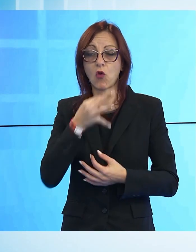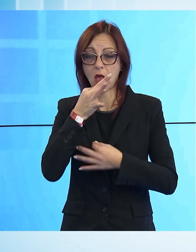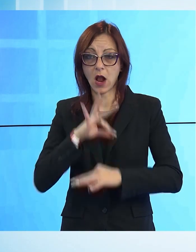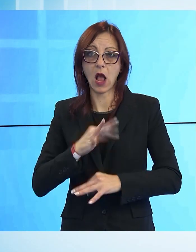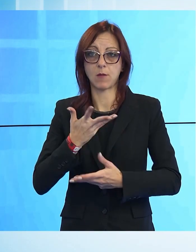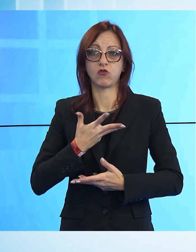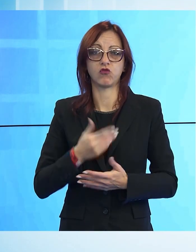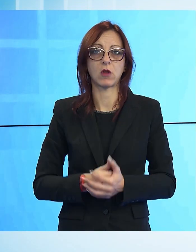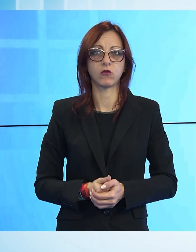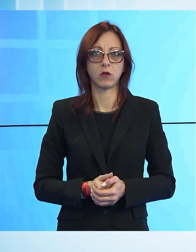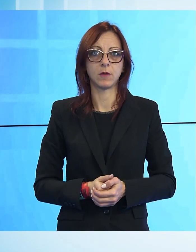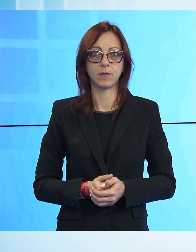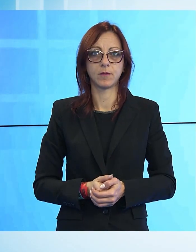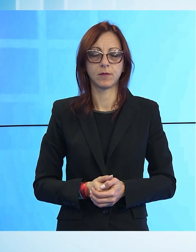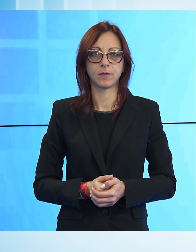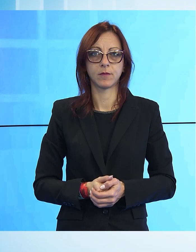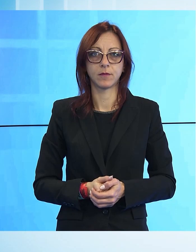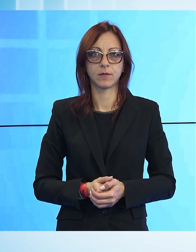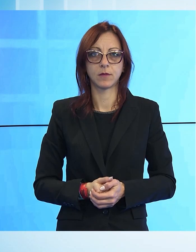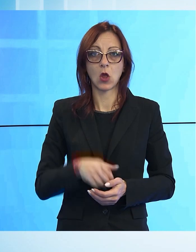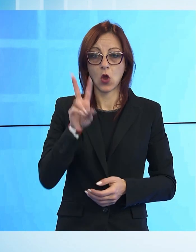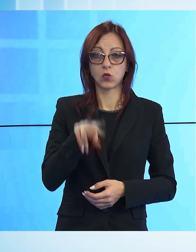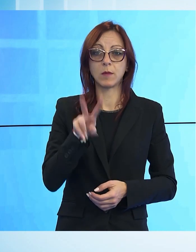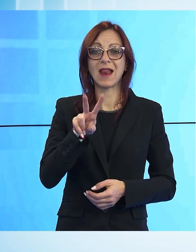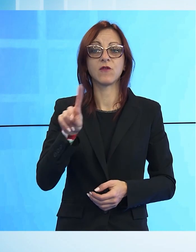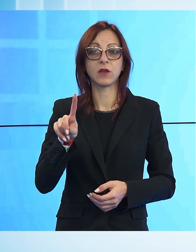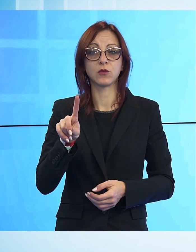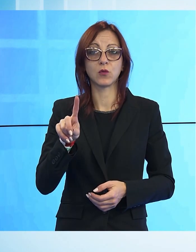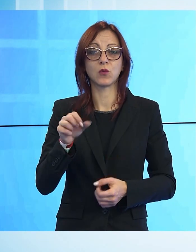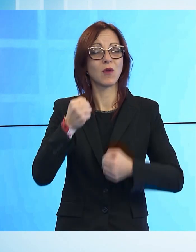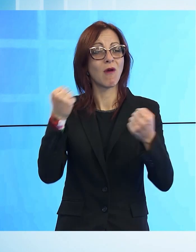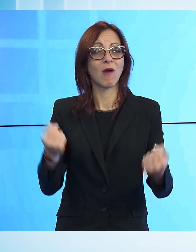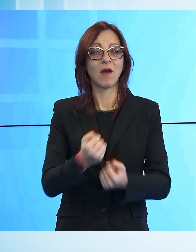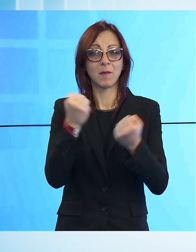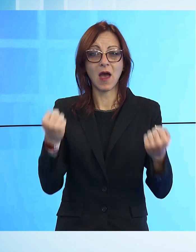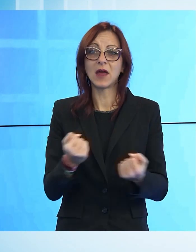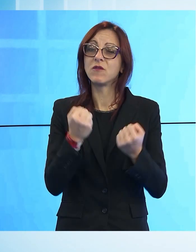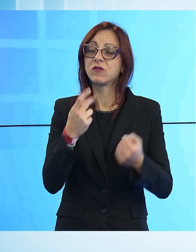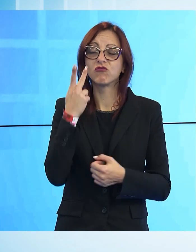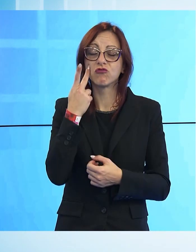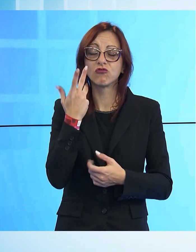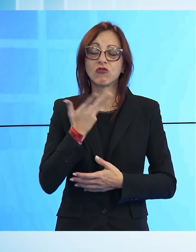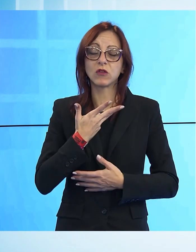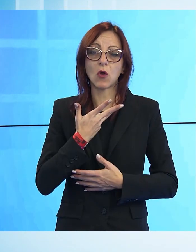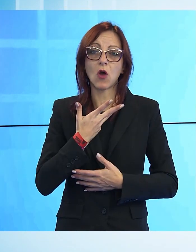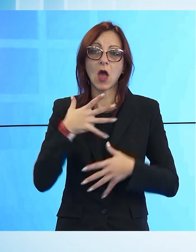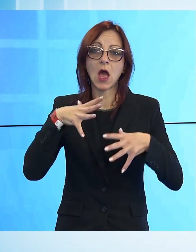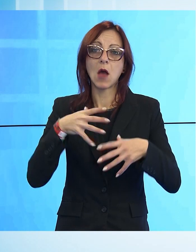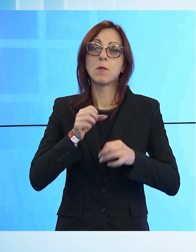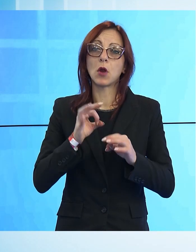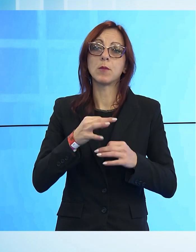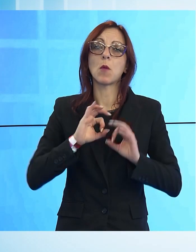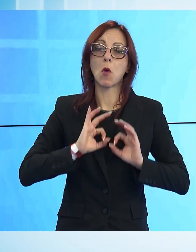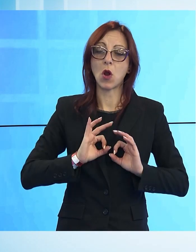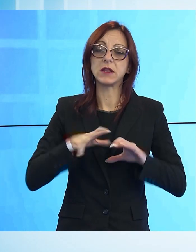Una manifestazione, quella del 2021, che ha visto un grande impegno anche da parte delle forze dell'ordine,